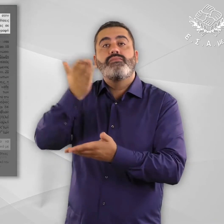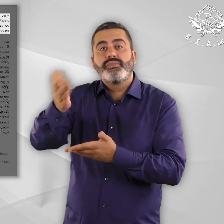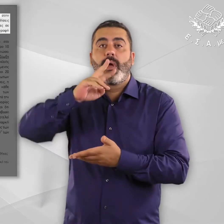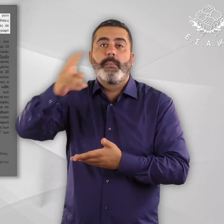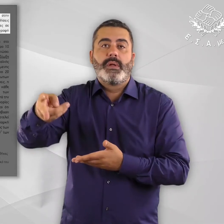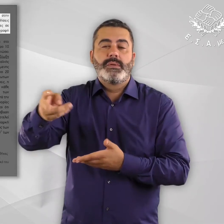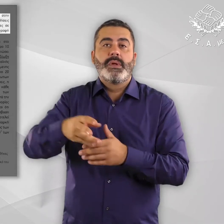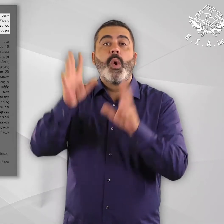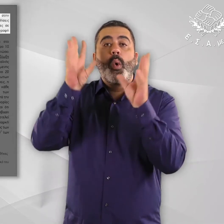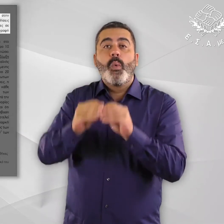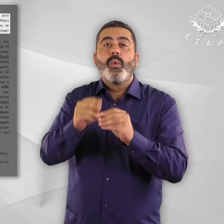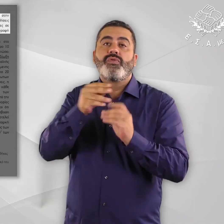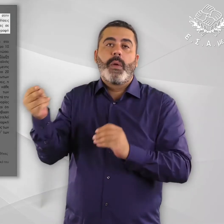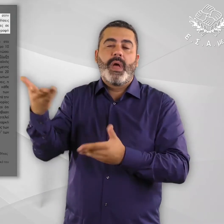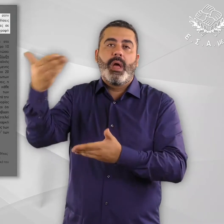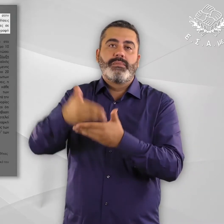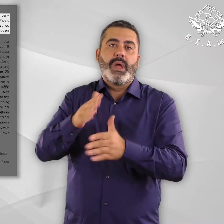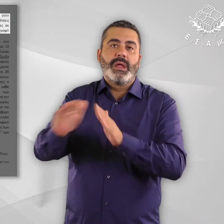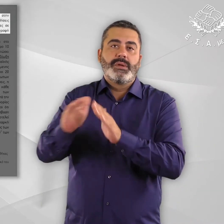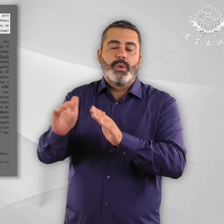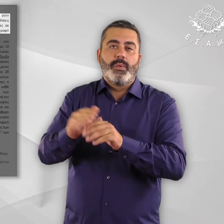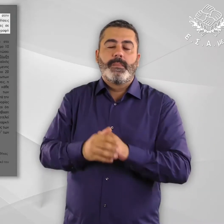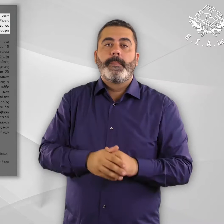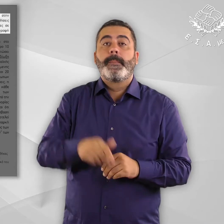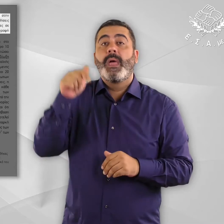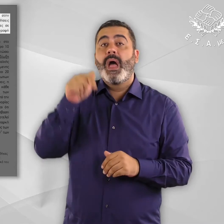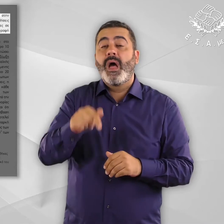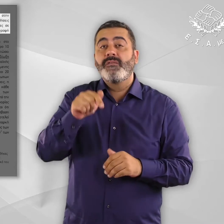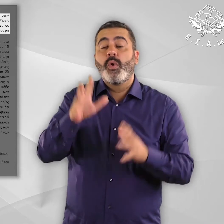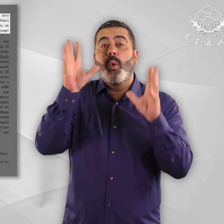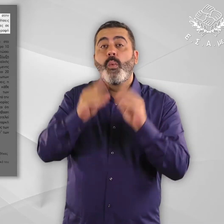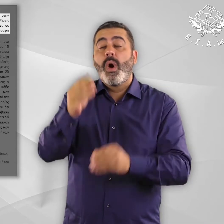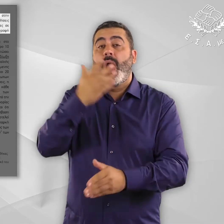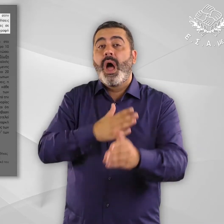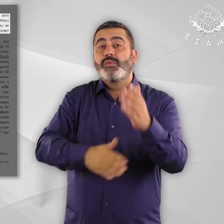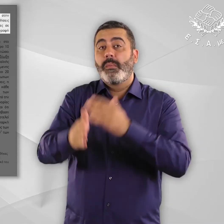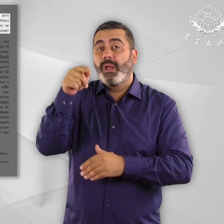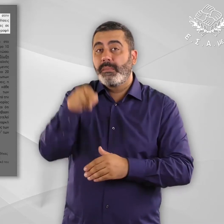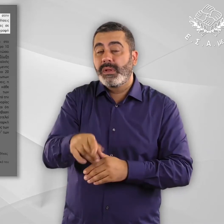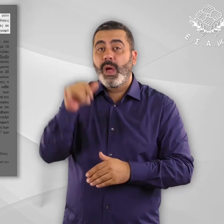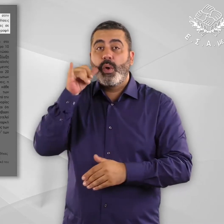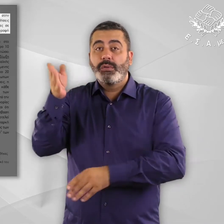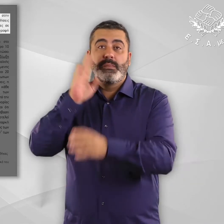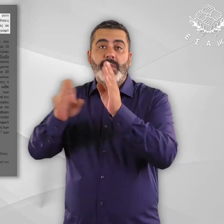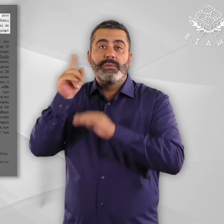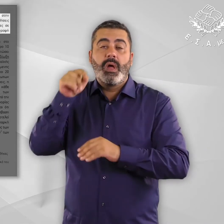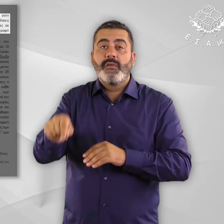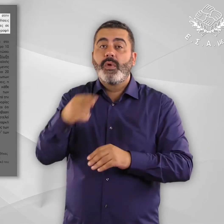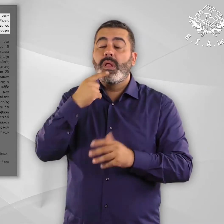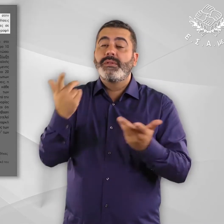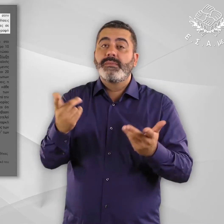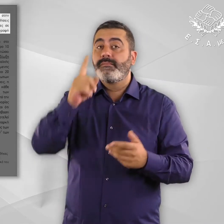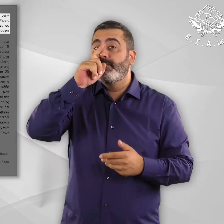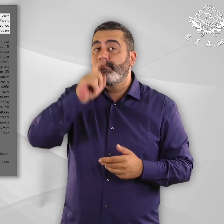χορήγησης ασύλου. Απέτηση η οποία στην περίπτωση των ατόμων με αναπηρία και χρόνιες παθήσεις επιτάσει την υποχρέωση να